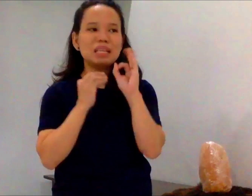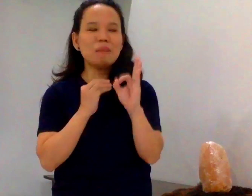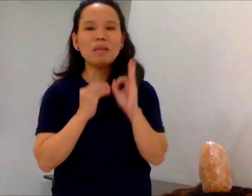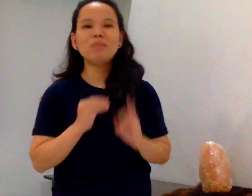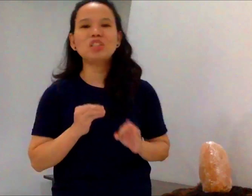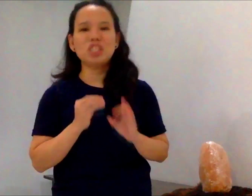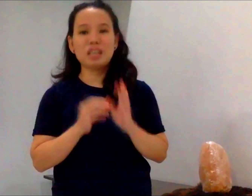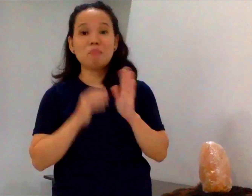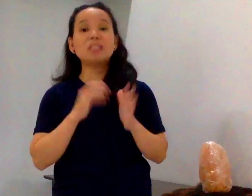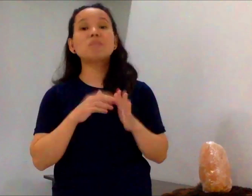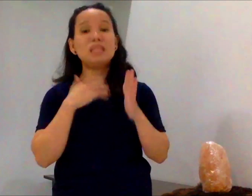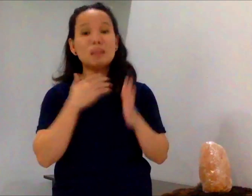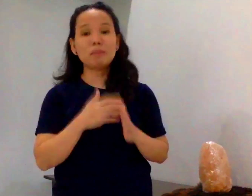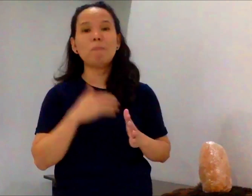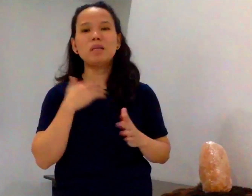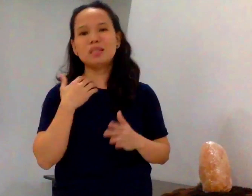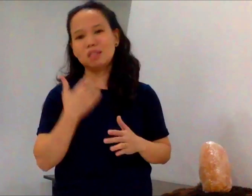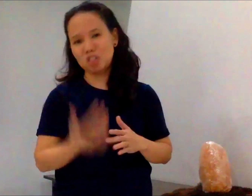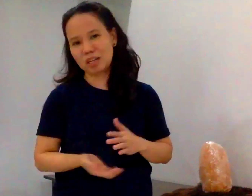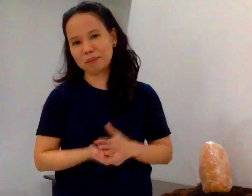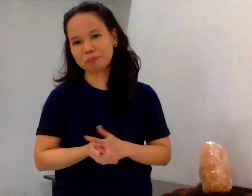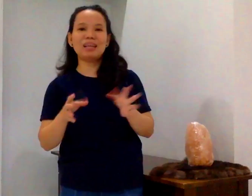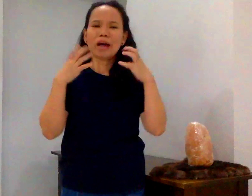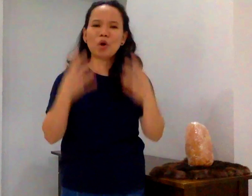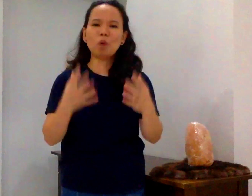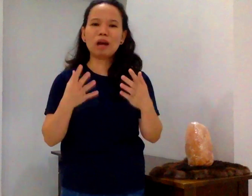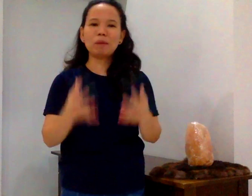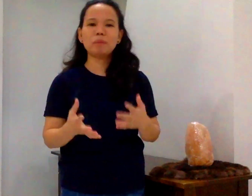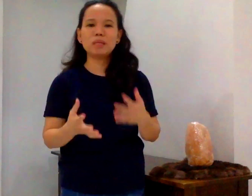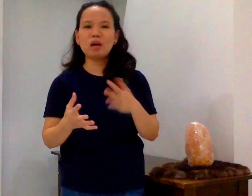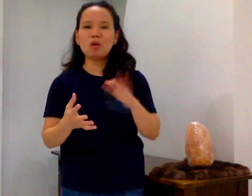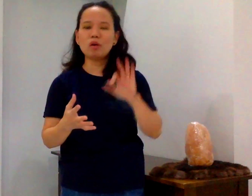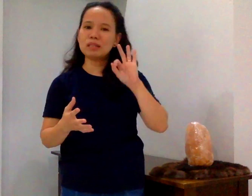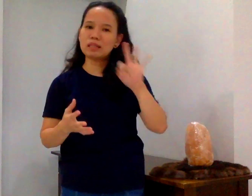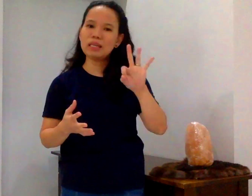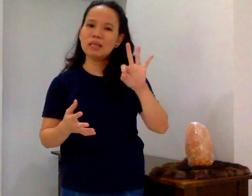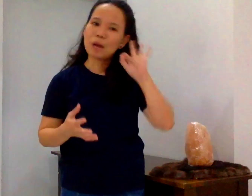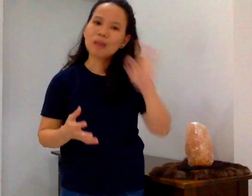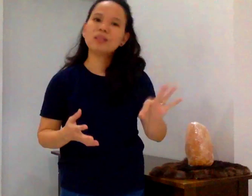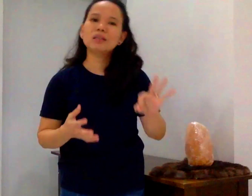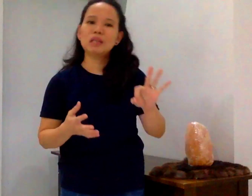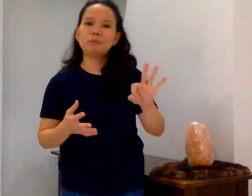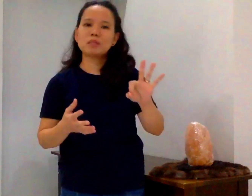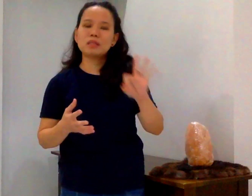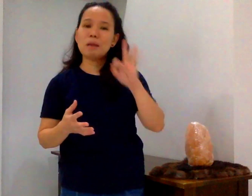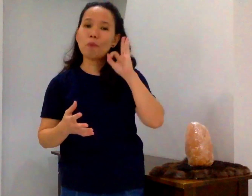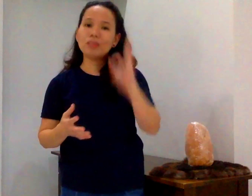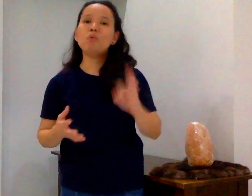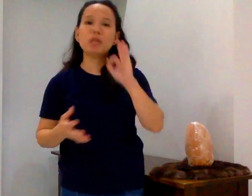linamnam ng chicken, mas malinam pa siya sa chicken. I hope nakapagbigay ako ng three practical tips na pwede mo